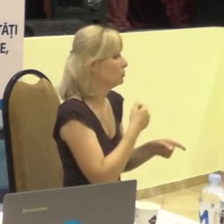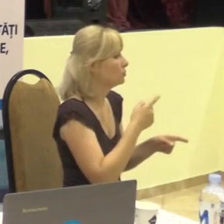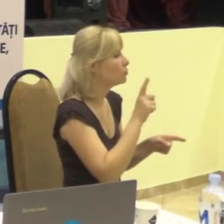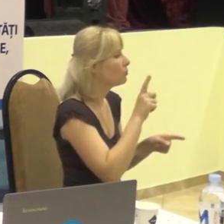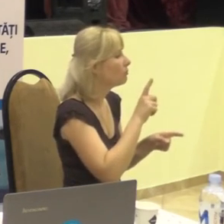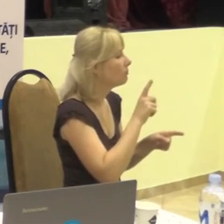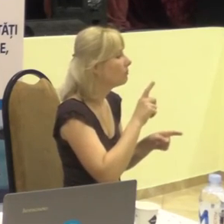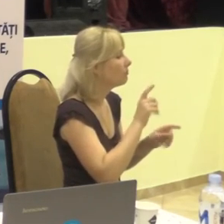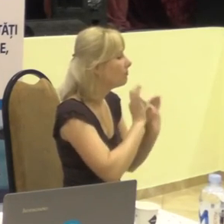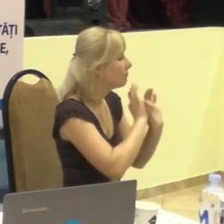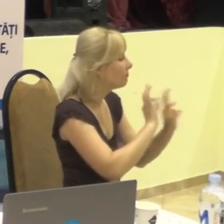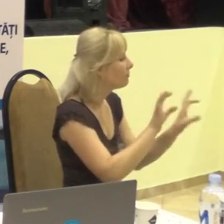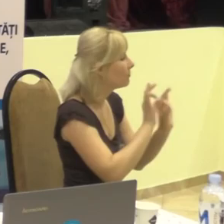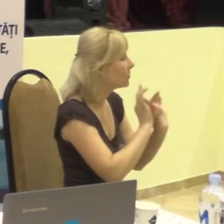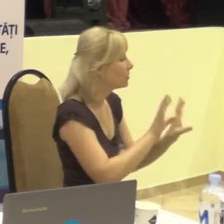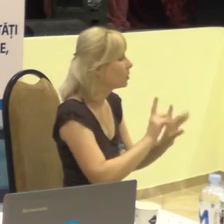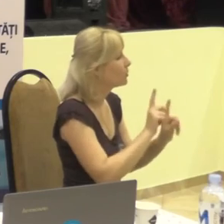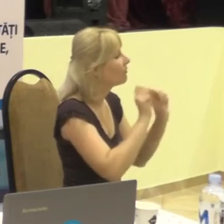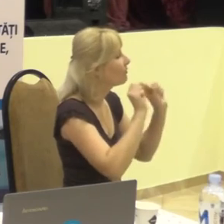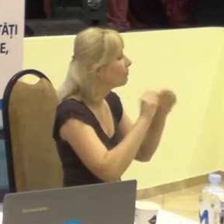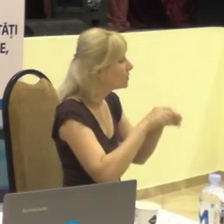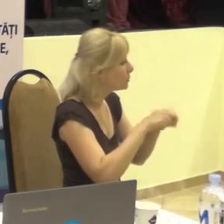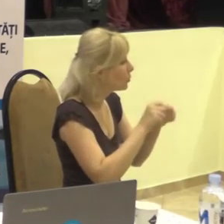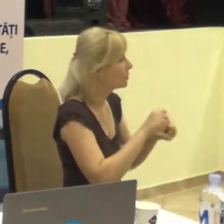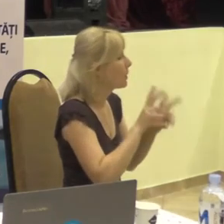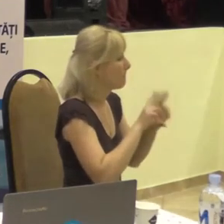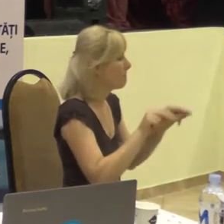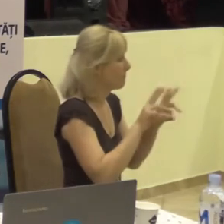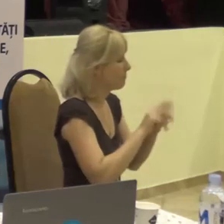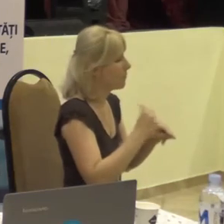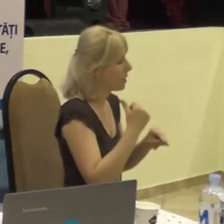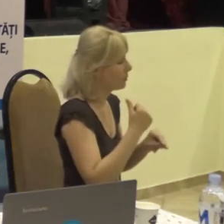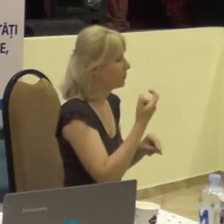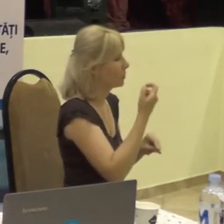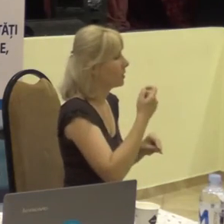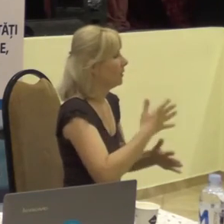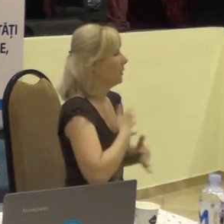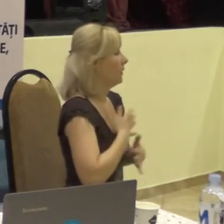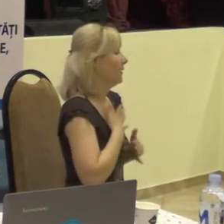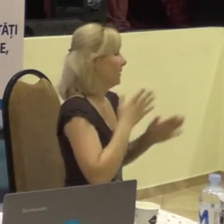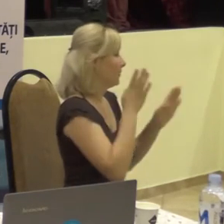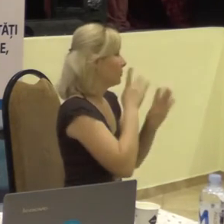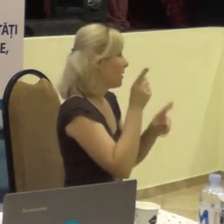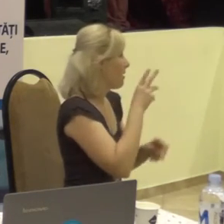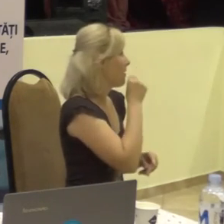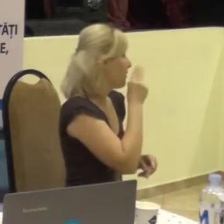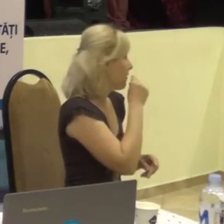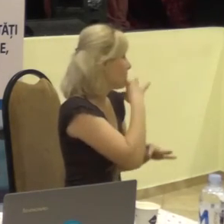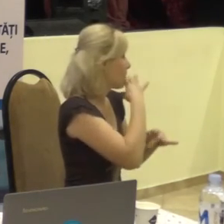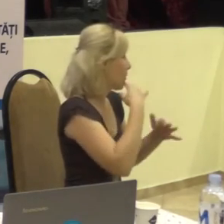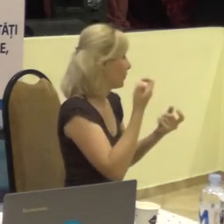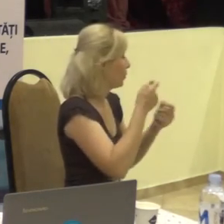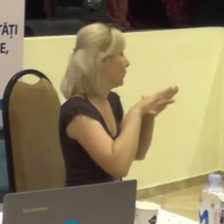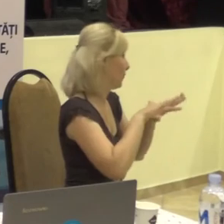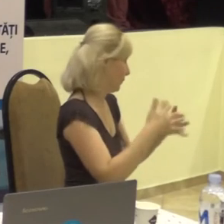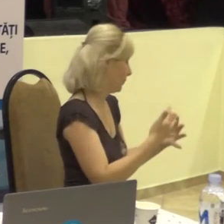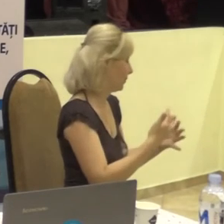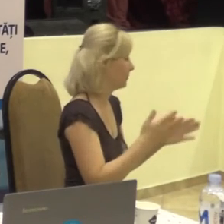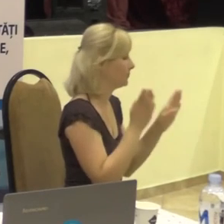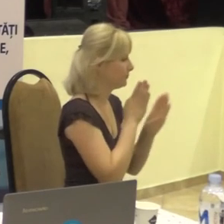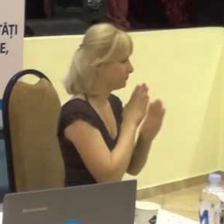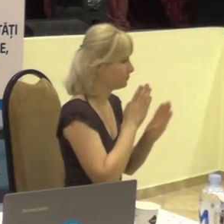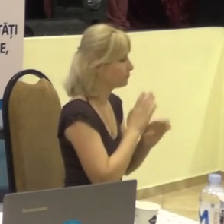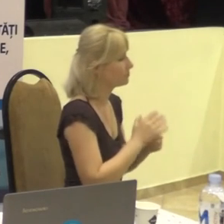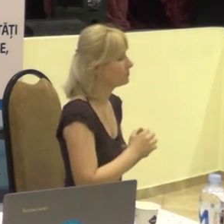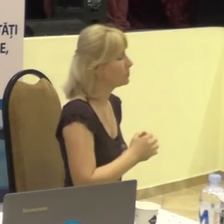câteva detalii și să-i dăm și posibilitatea doamnei Natalia un pic să-și tragă răsuflarea. Deci, în Republica